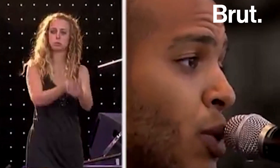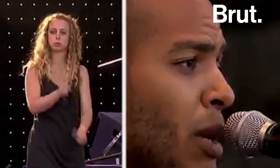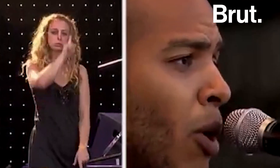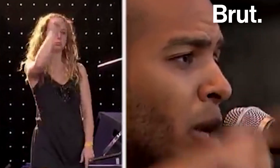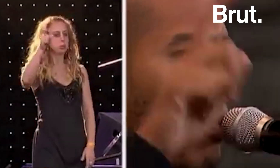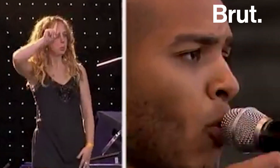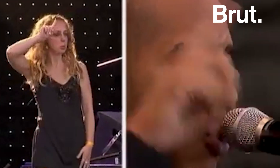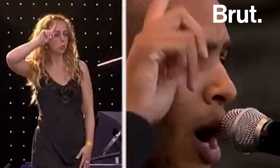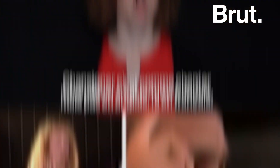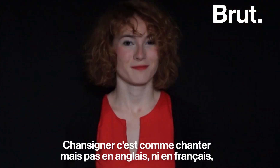suis demandé pourquoi